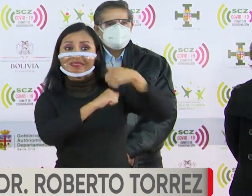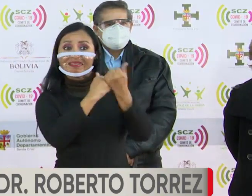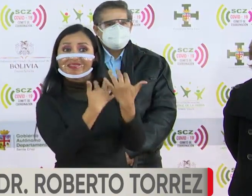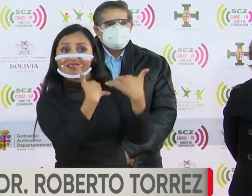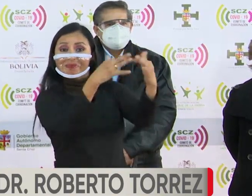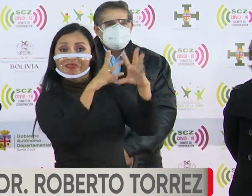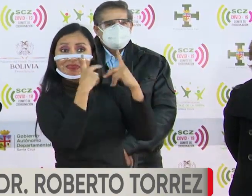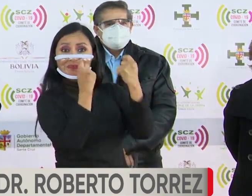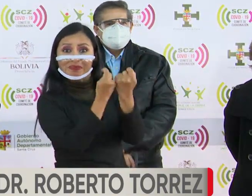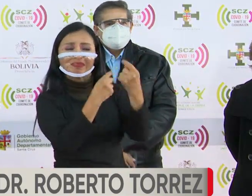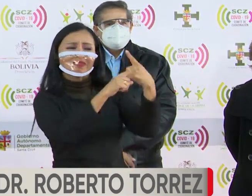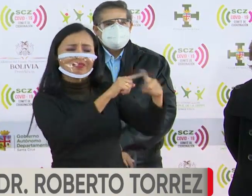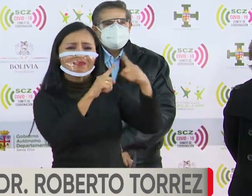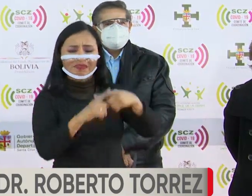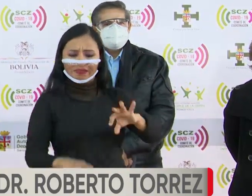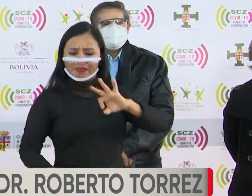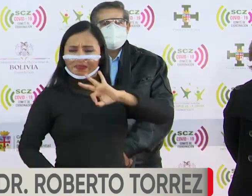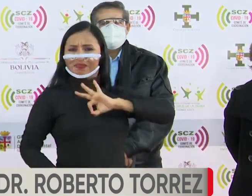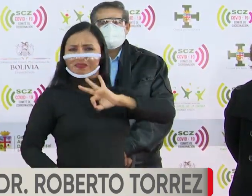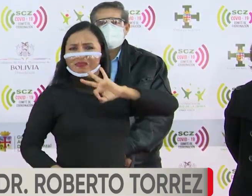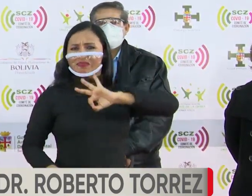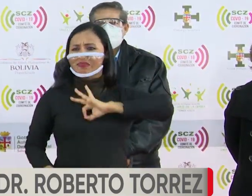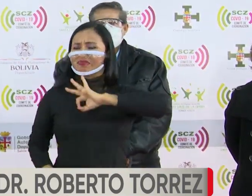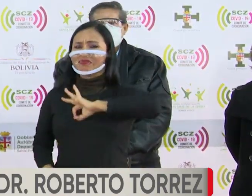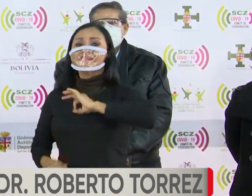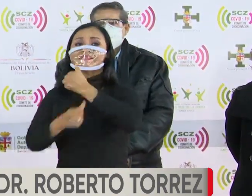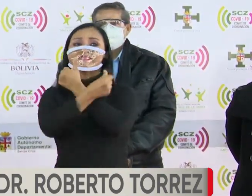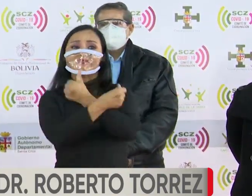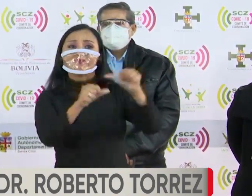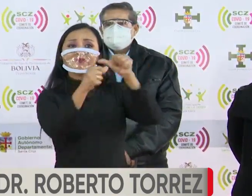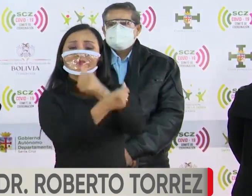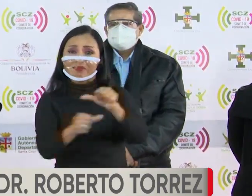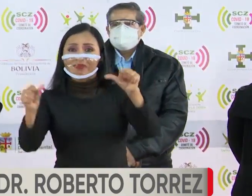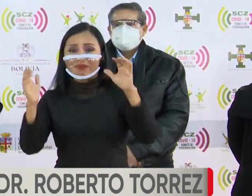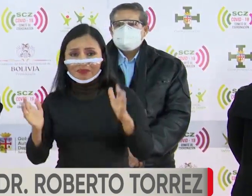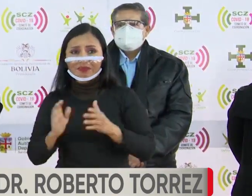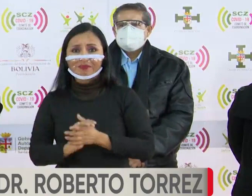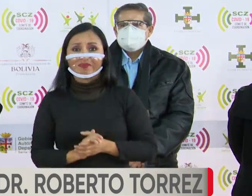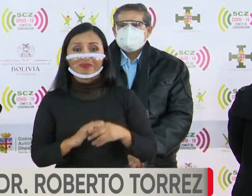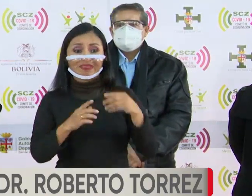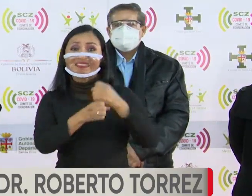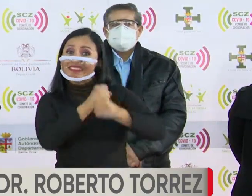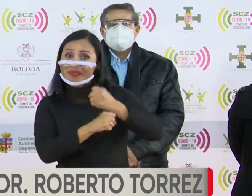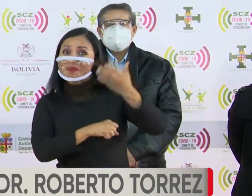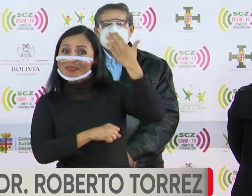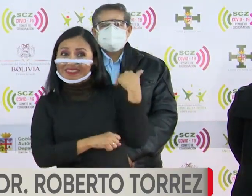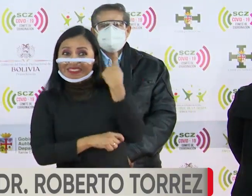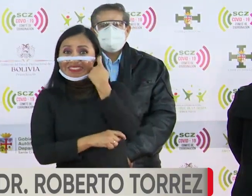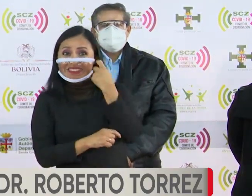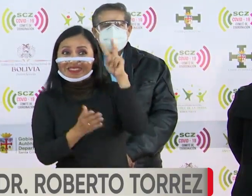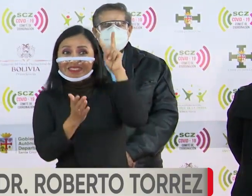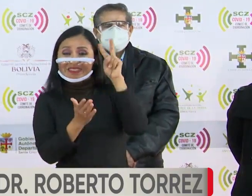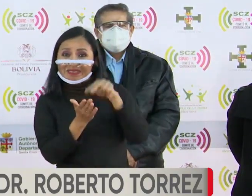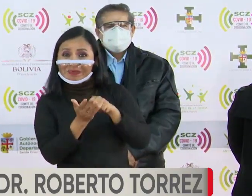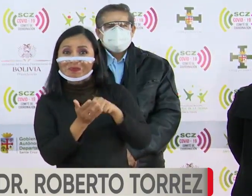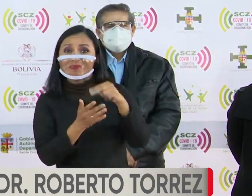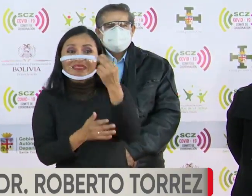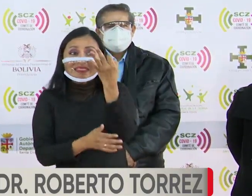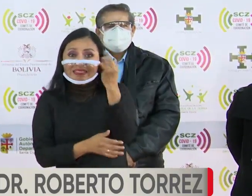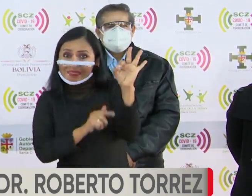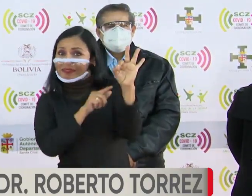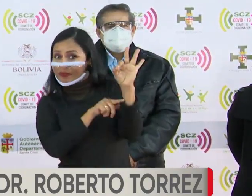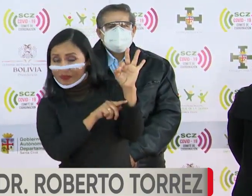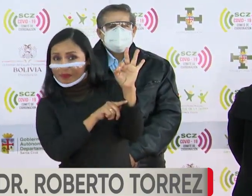Departamental, con las distinciones de personaje de la autonomía, y el año pasado, el año